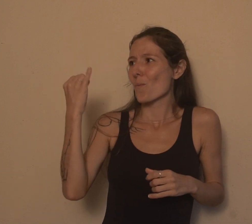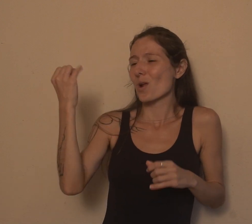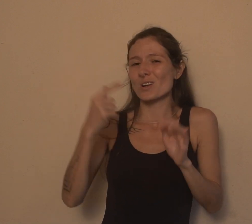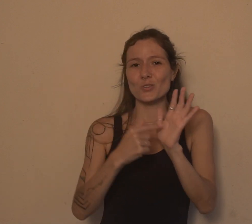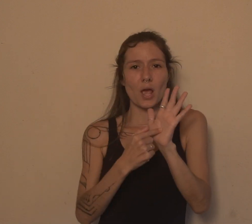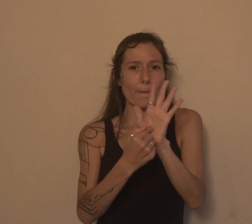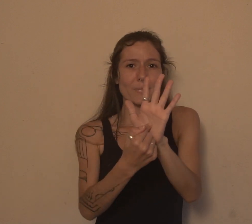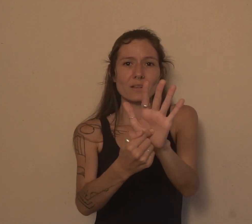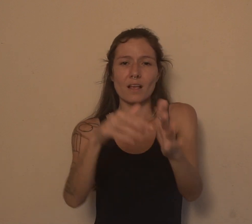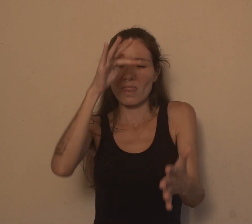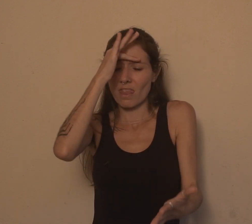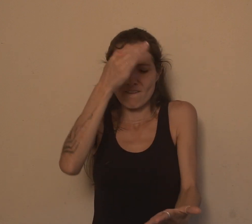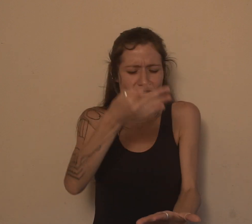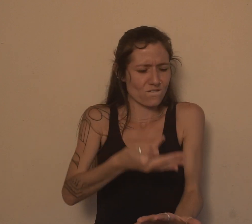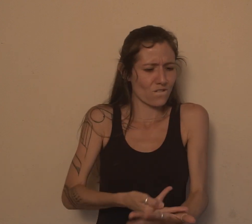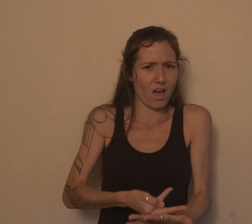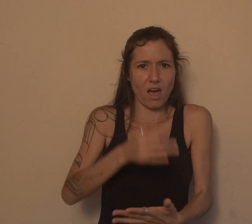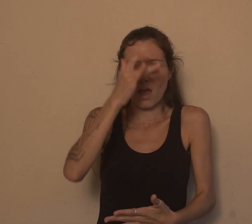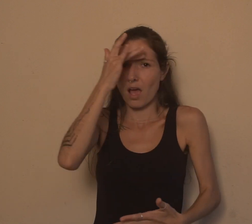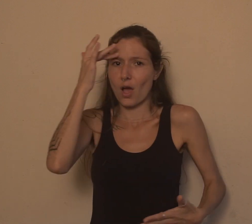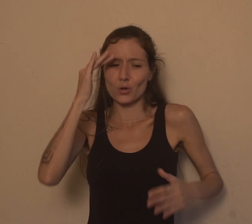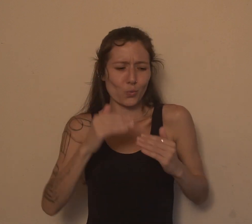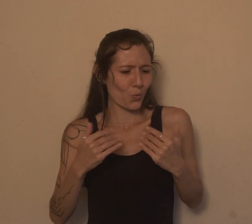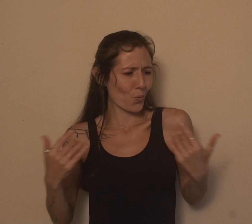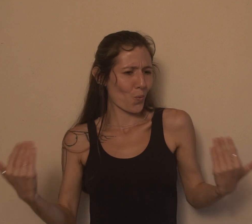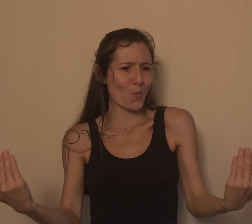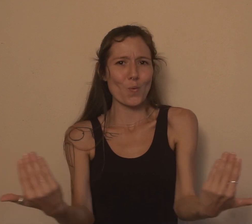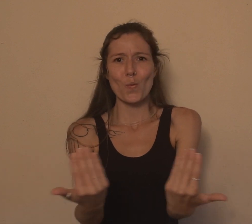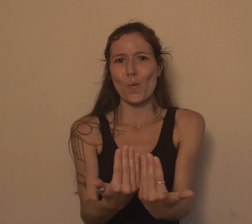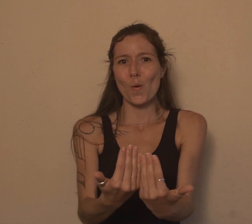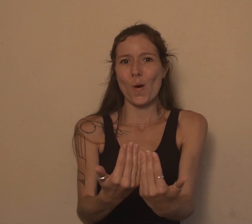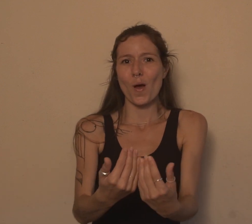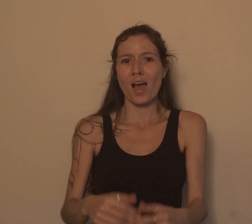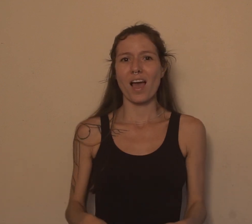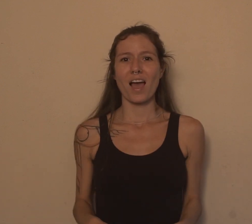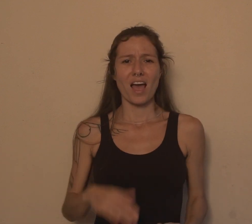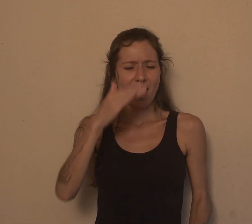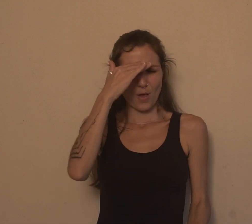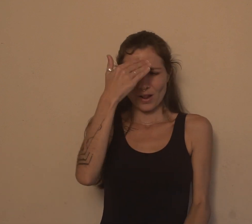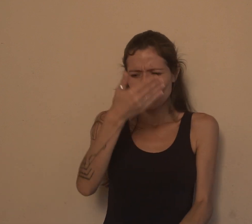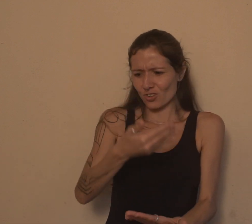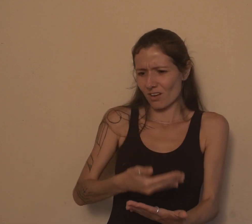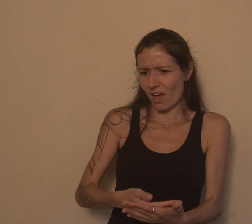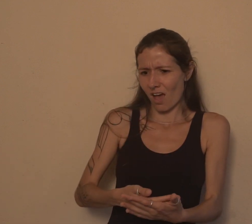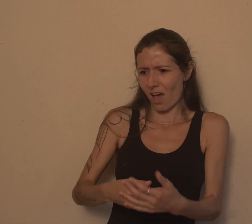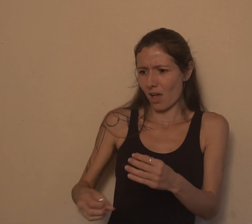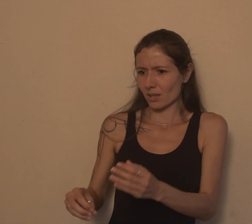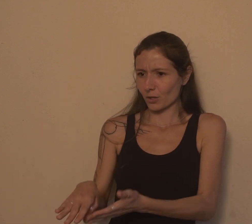representa a fé de um povo. A esperança de uma promessa alcançada. Estiada num pedaço de madeira que caiba em